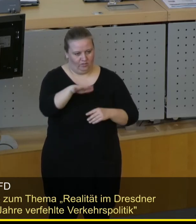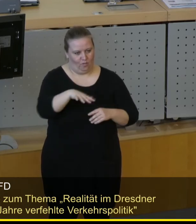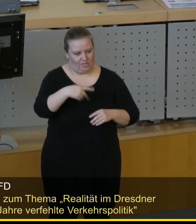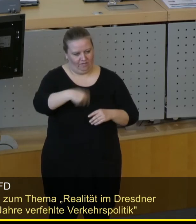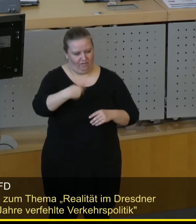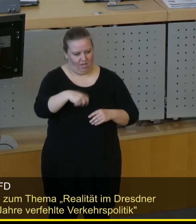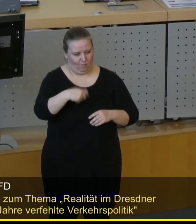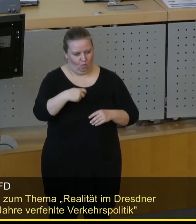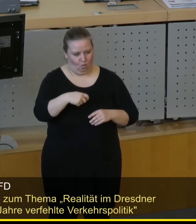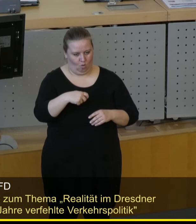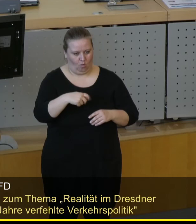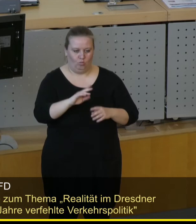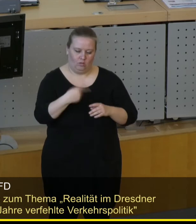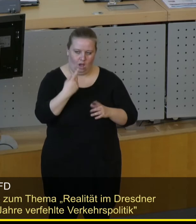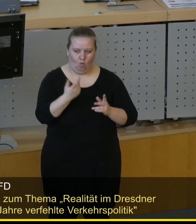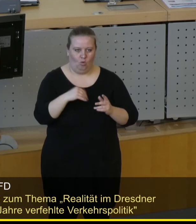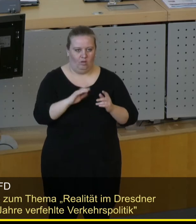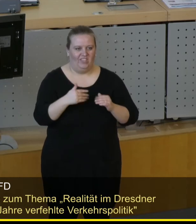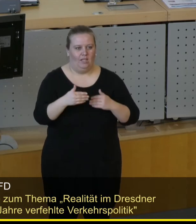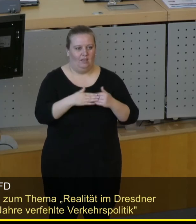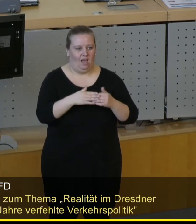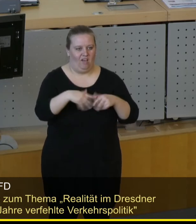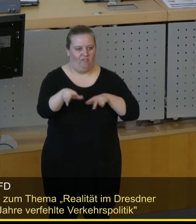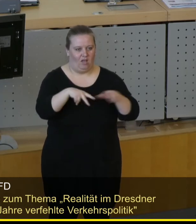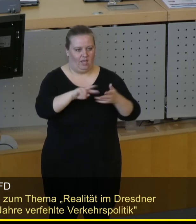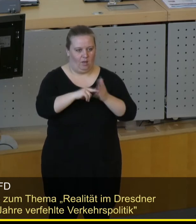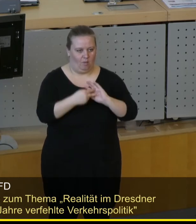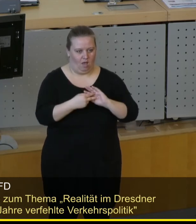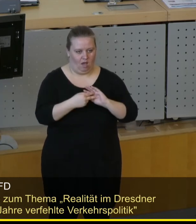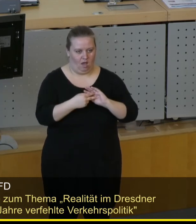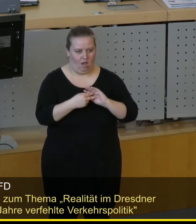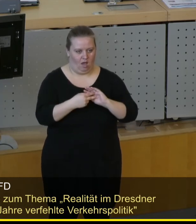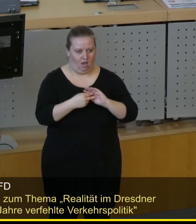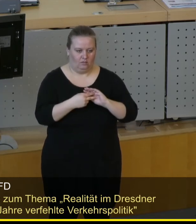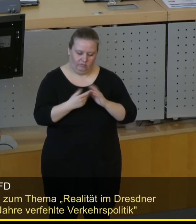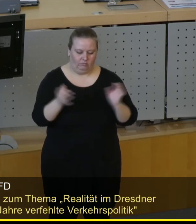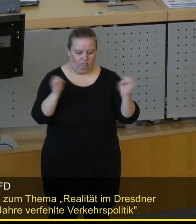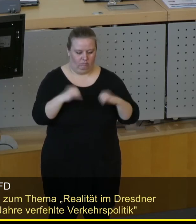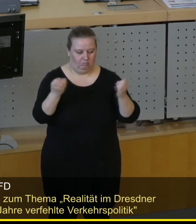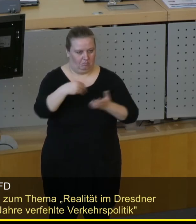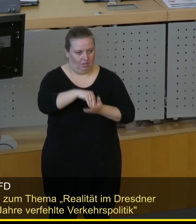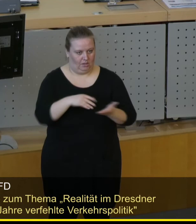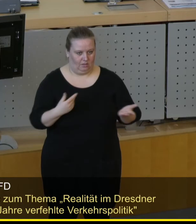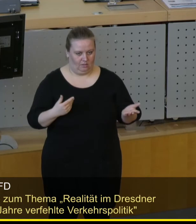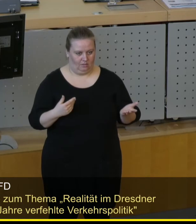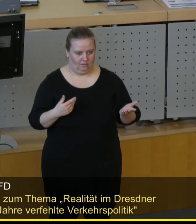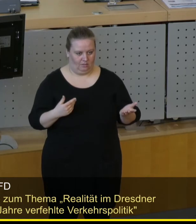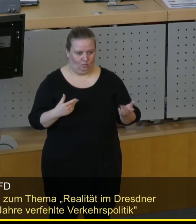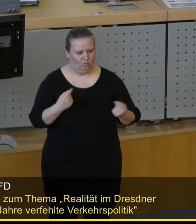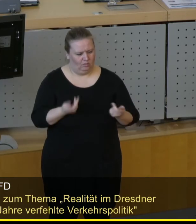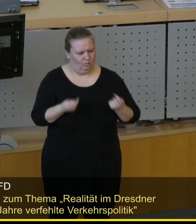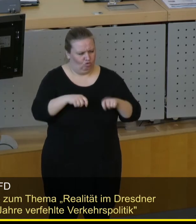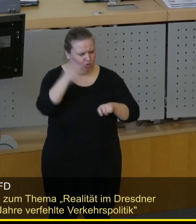Februar, ja doch immerhin auch die Fortschreibung des Nahverkehrsplans Obere Elbe mitbeschlossen hat. Und in diesem